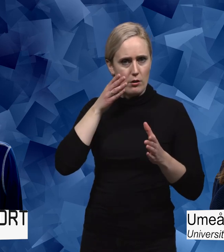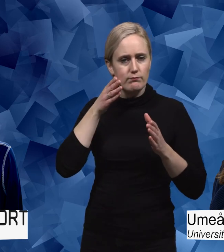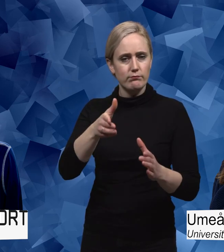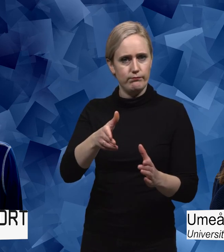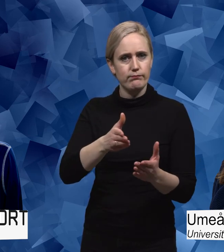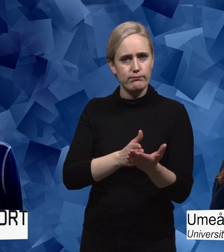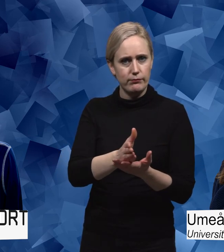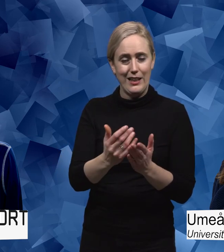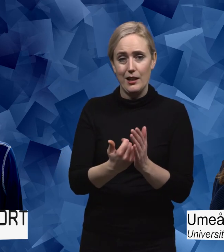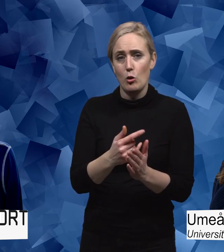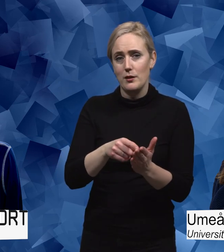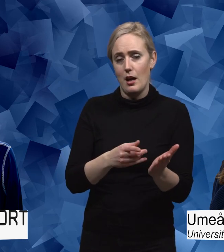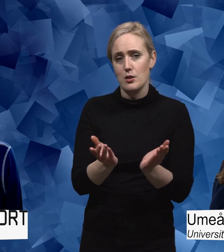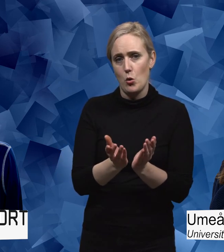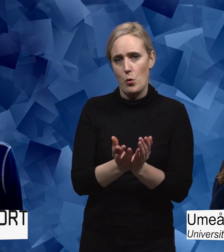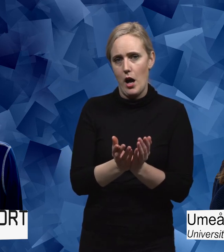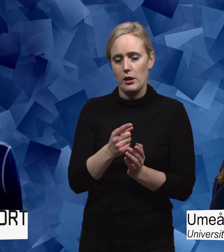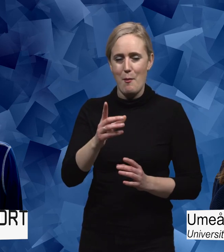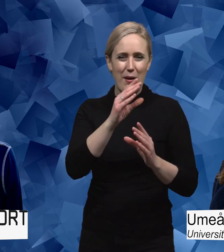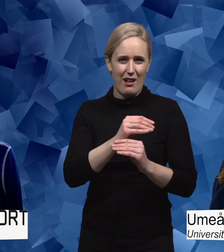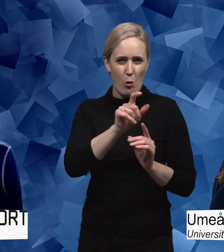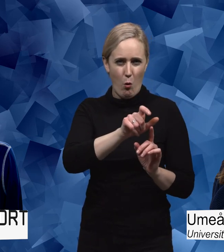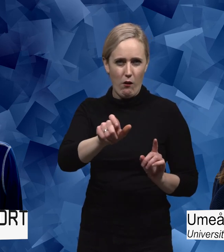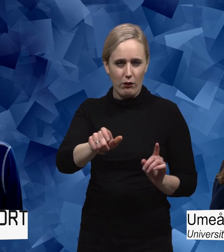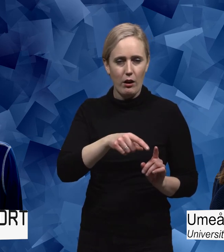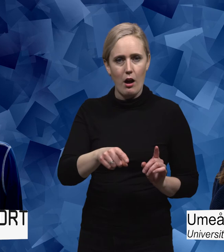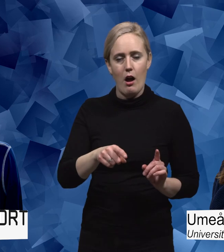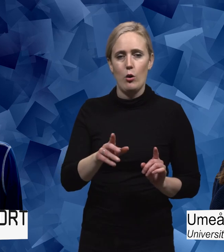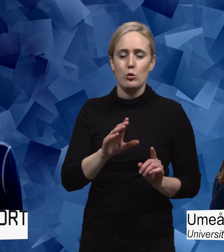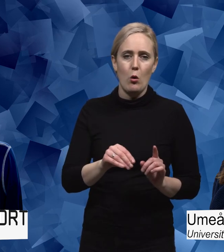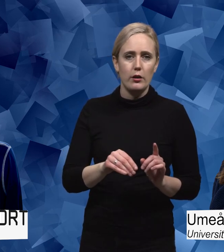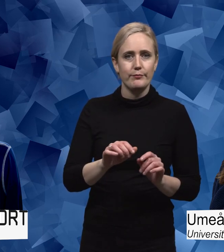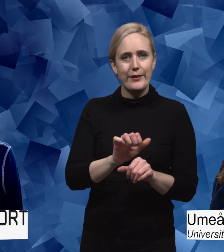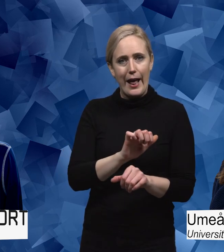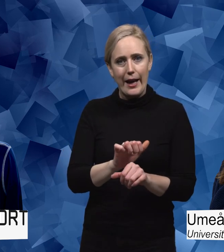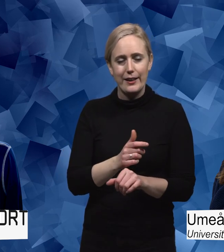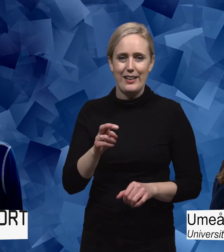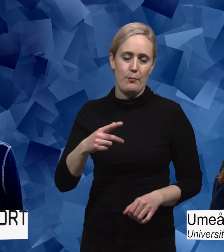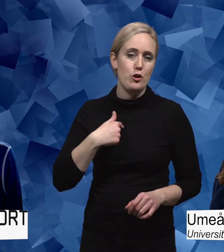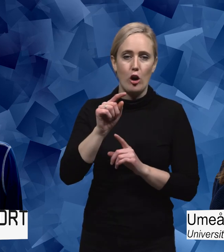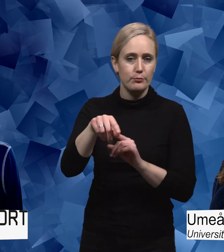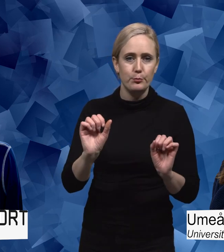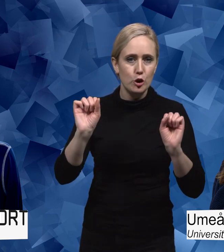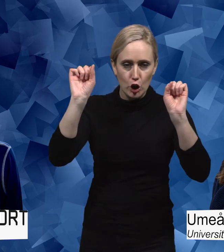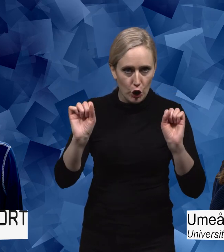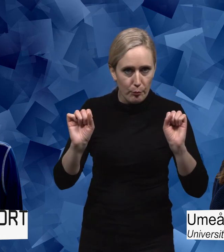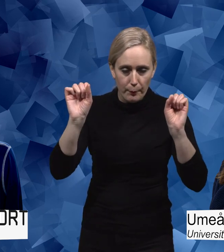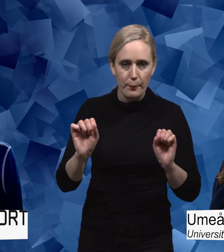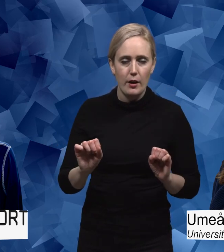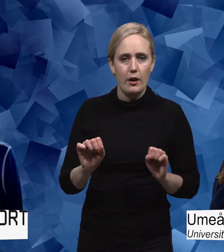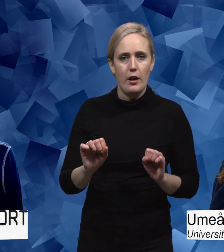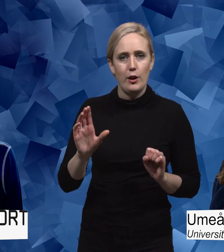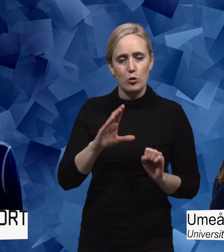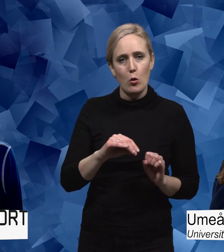inom särskolan, var framförallt pedagogerna, det var ju också att skapa, träna till exempel det här, vad gör på ett gym till exempel att det blir